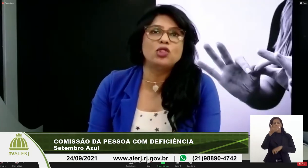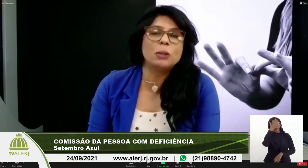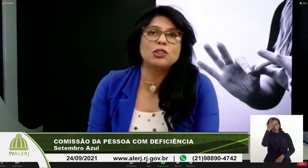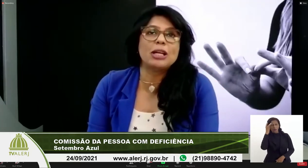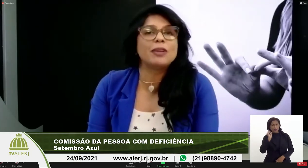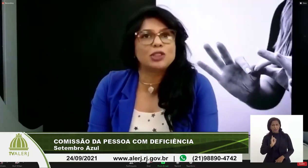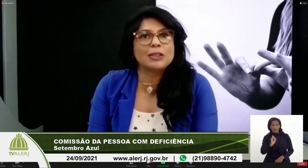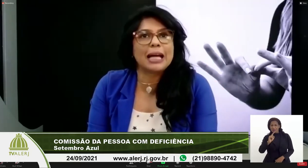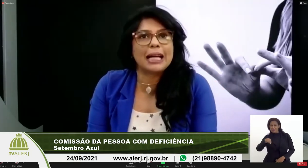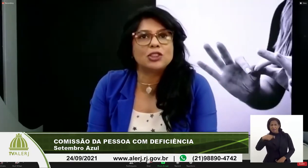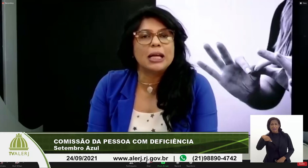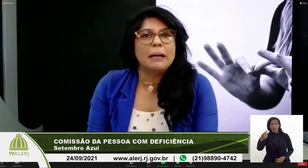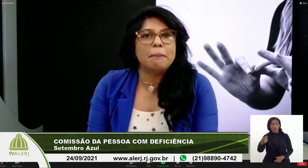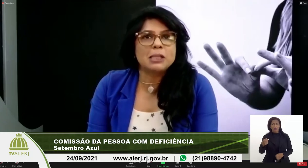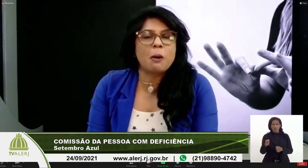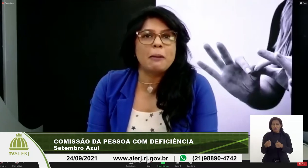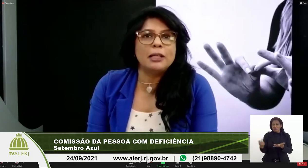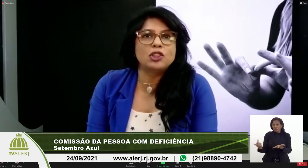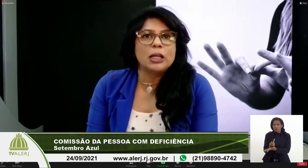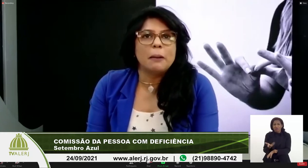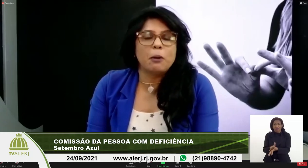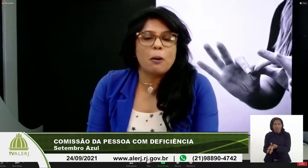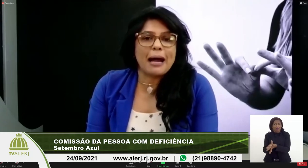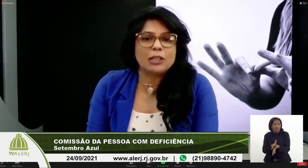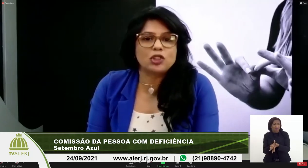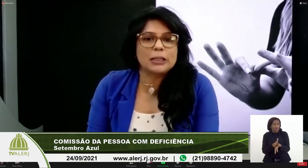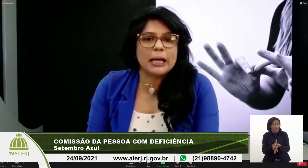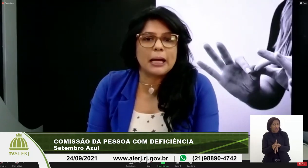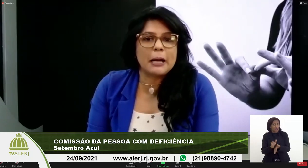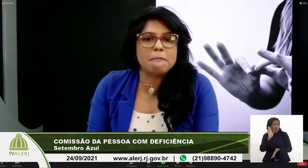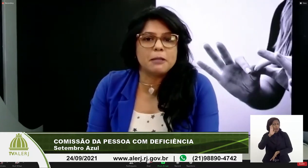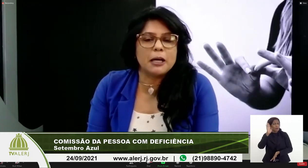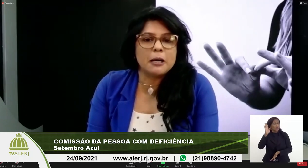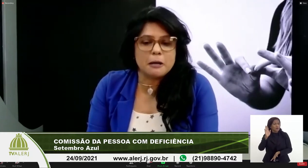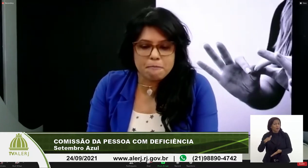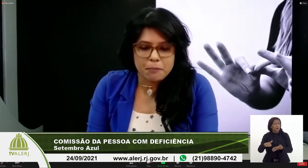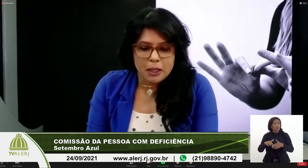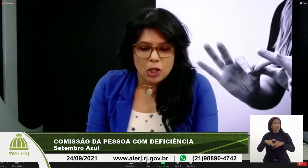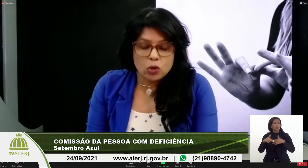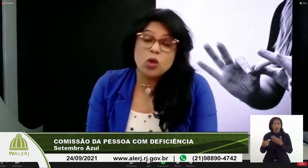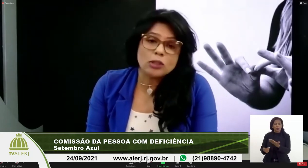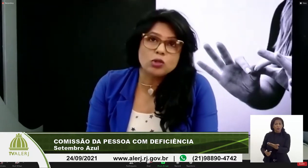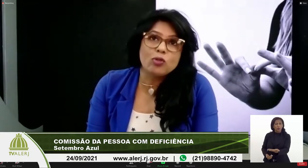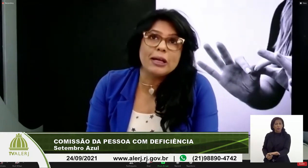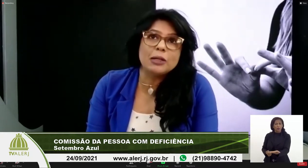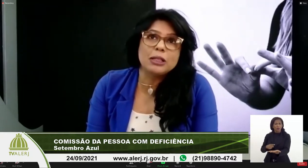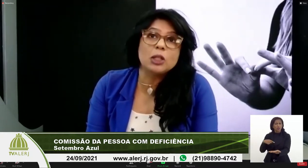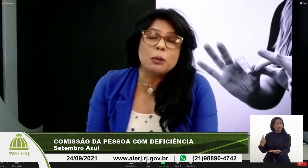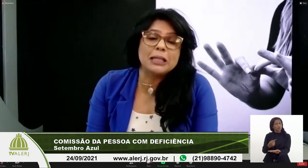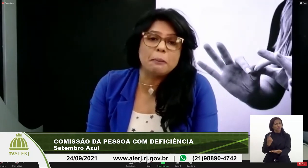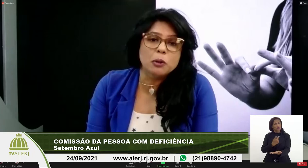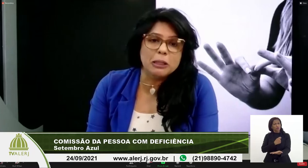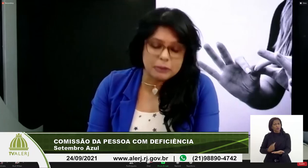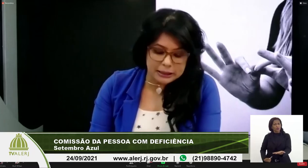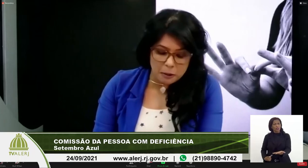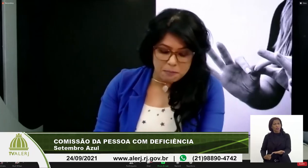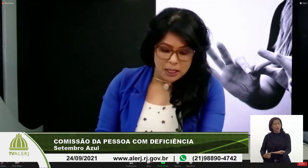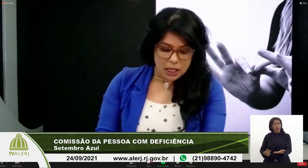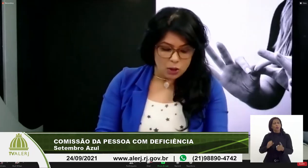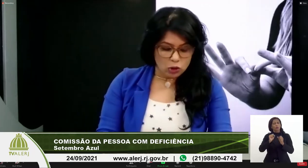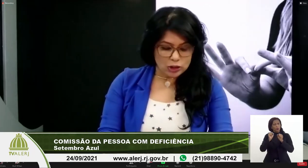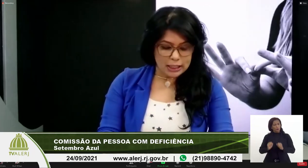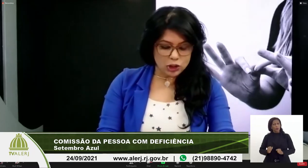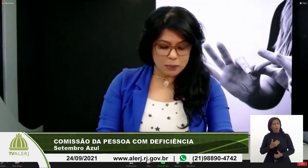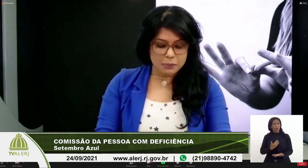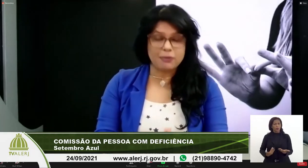nenhum tipo de efetividade principalmente por parte da do nosso governo né do poder público então